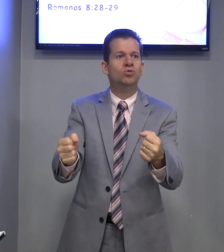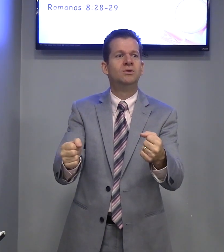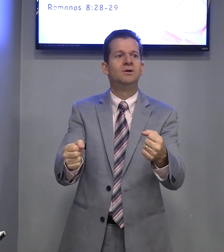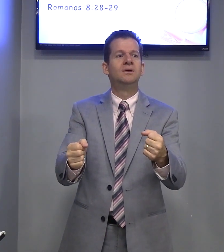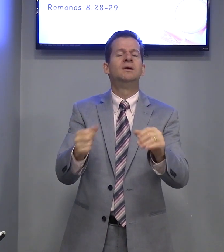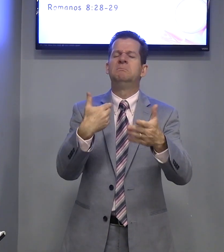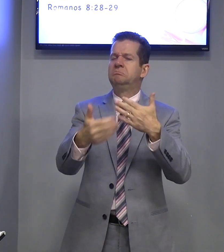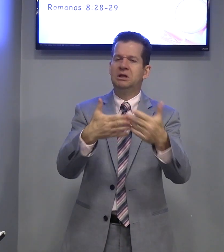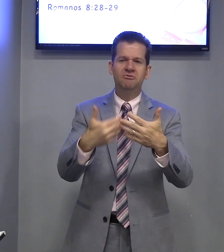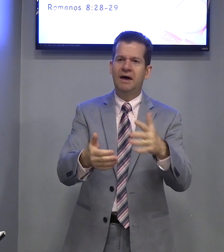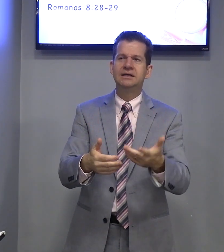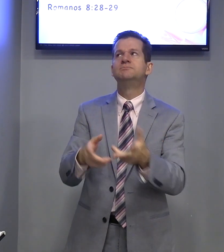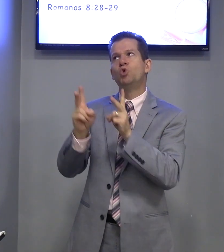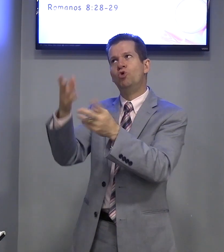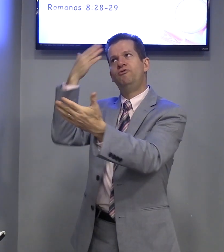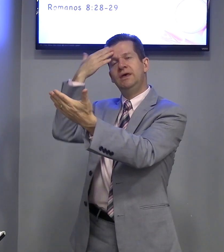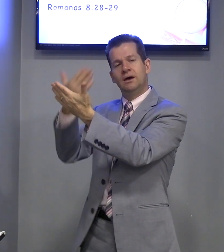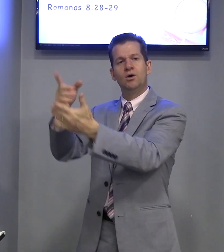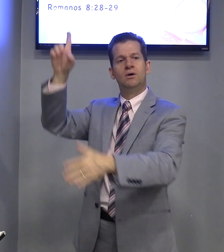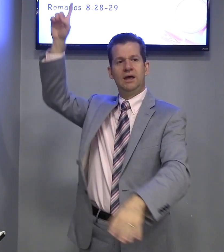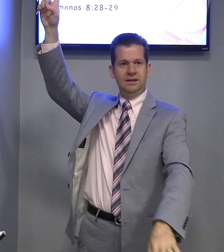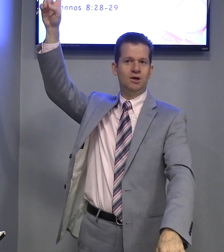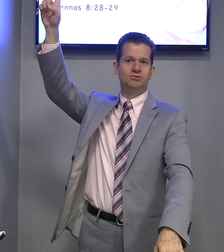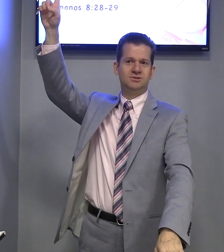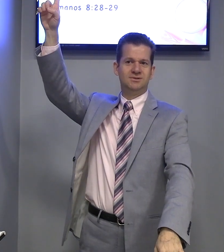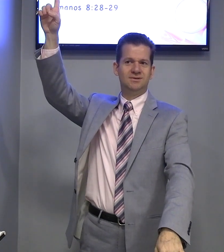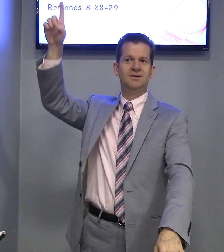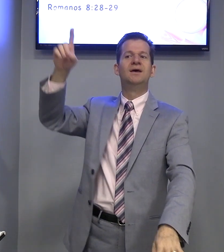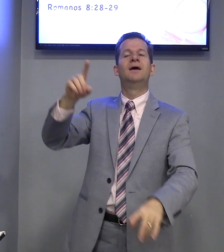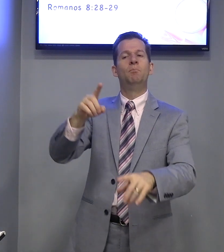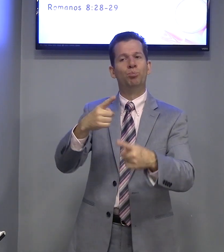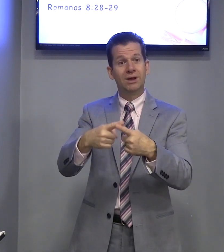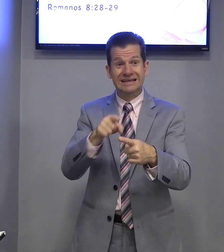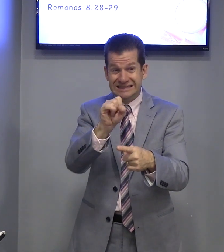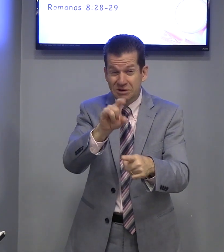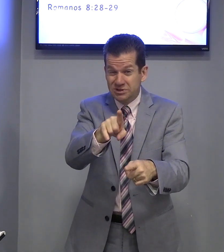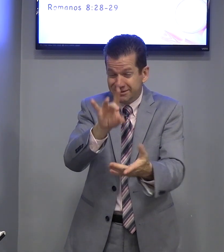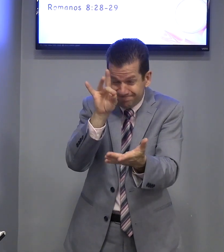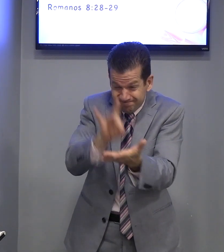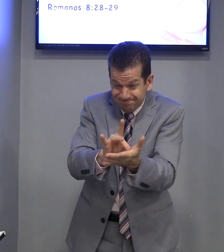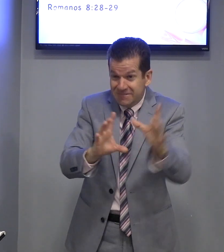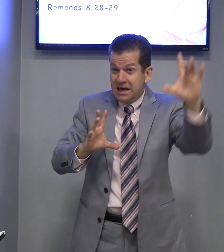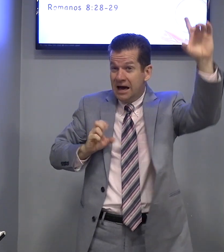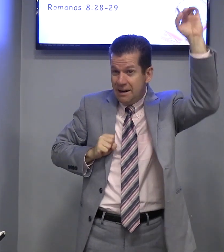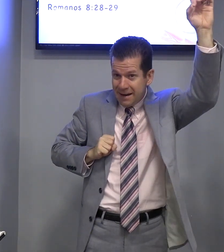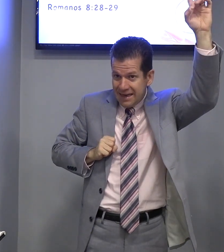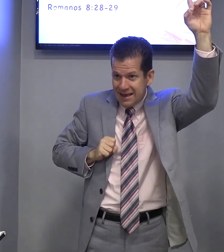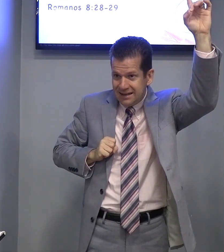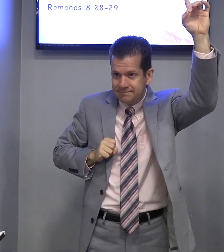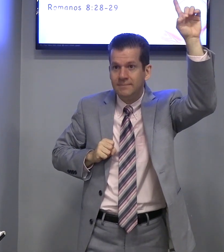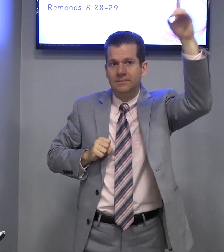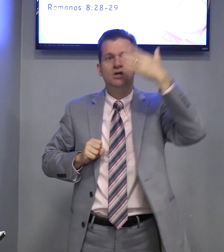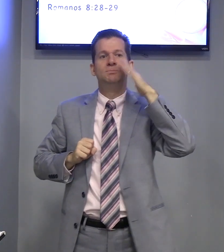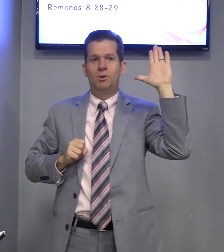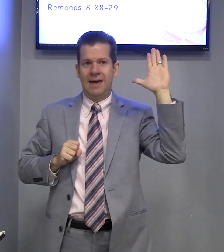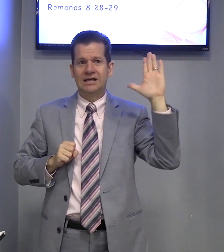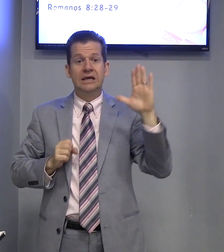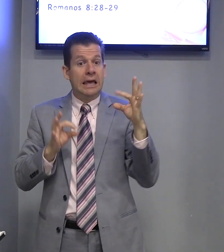Tanto faz Confia em Deus Porque se você Ama Ele Deus promete